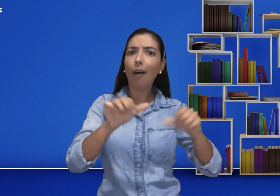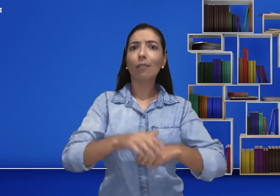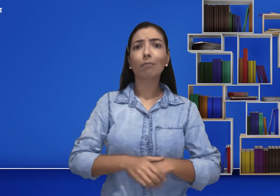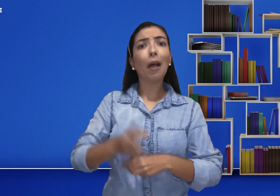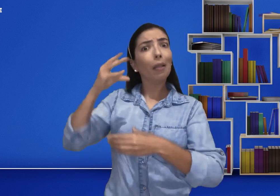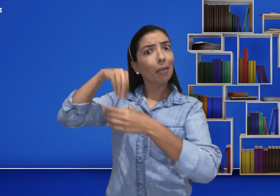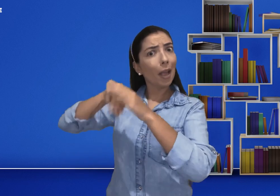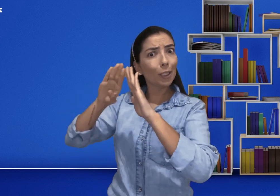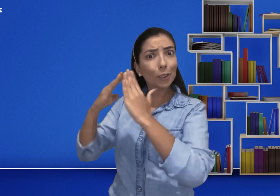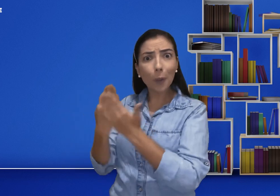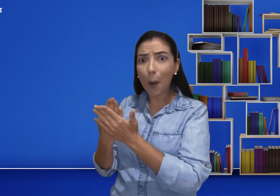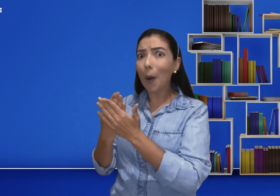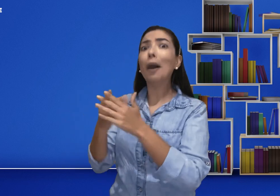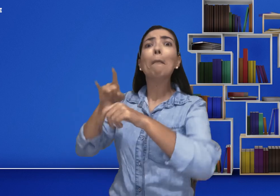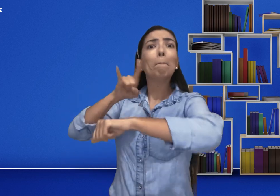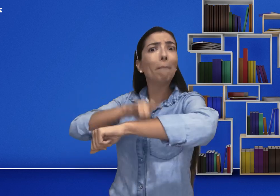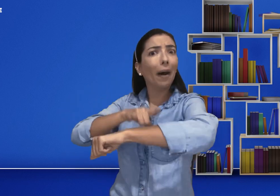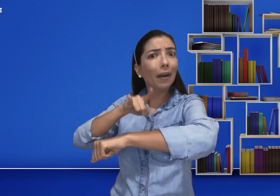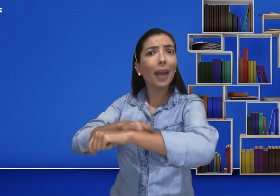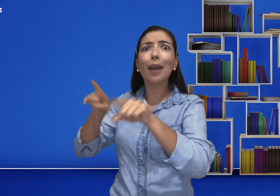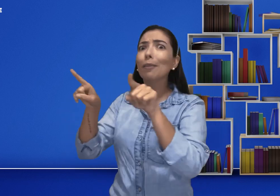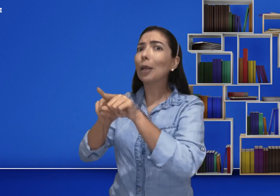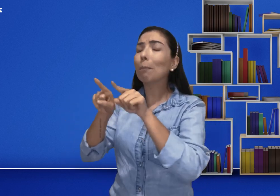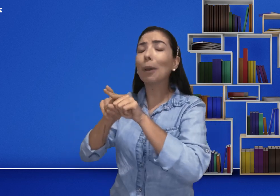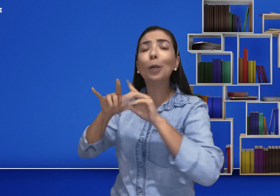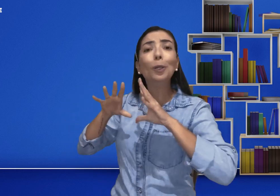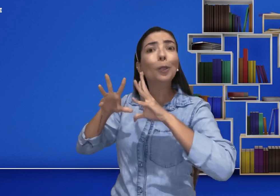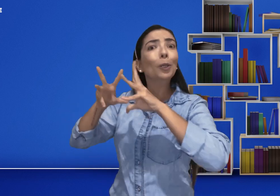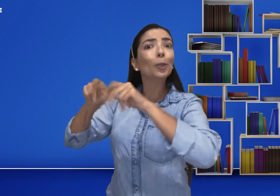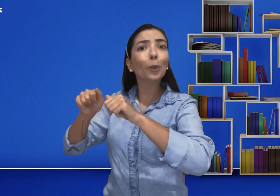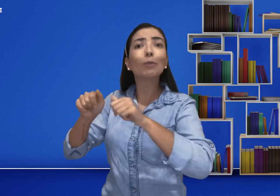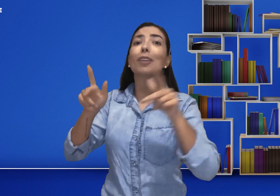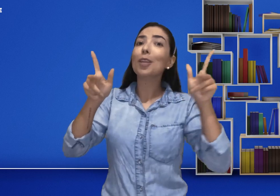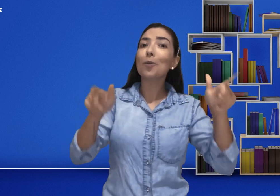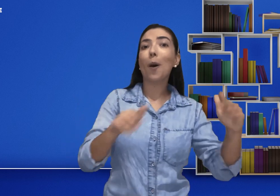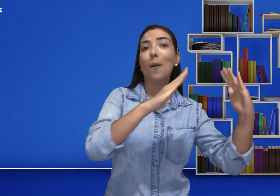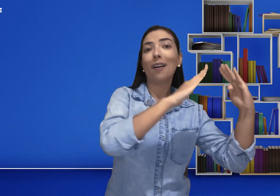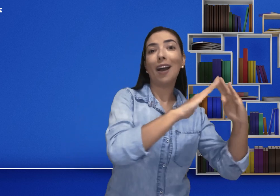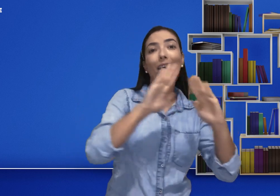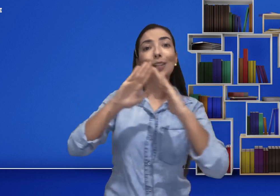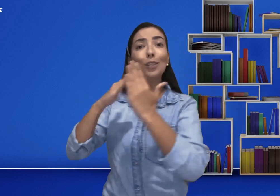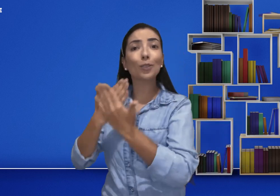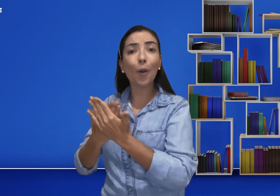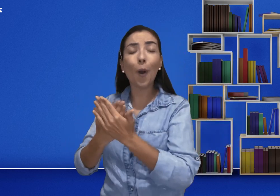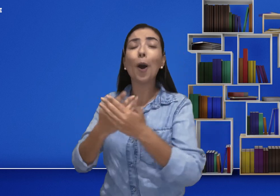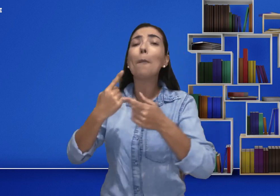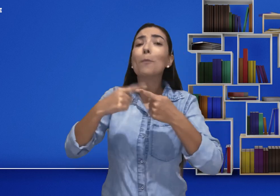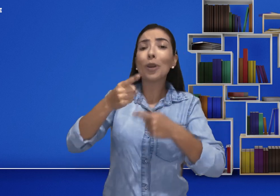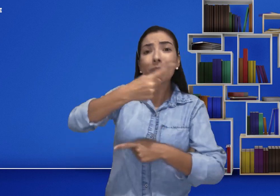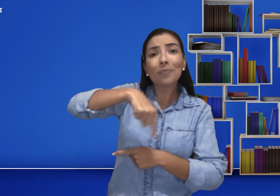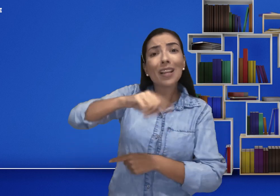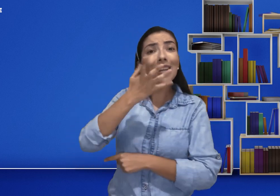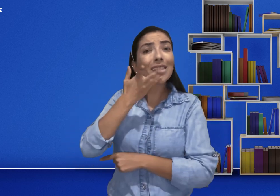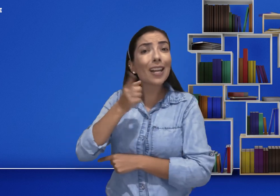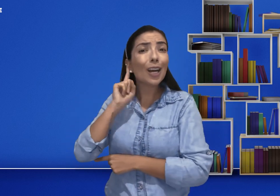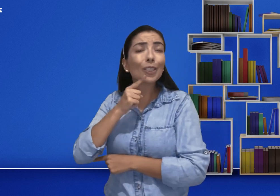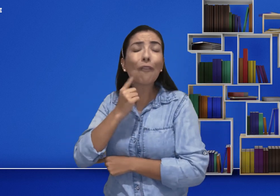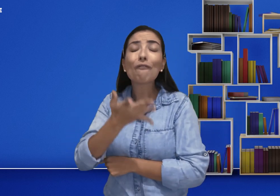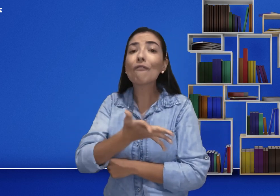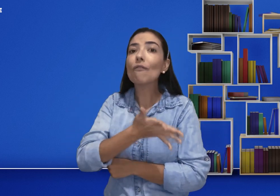Na escola, no banheiro, em todos os ambientes. Tanto na escola, quanto em